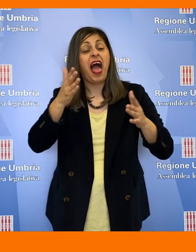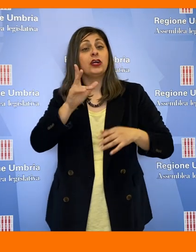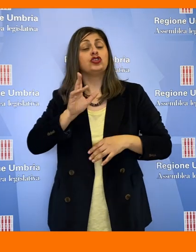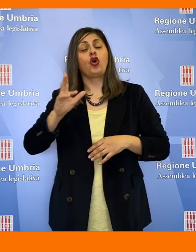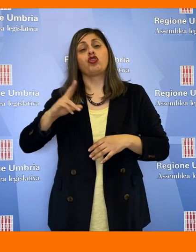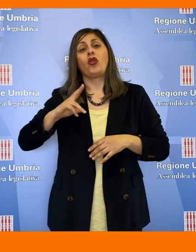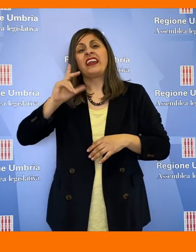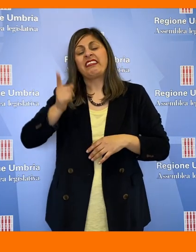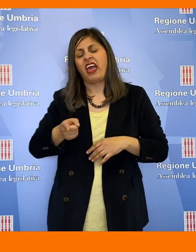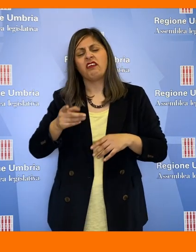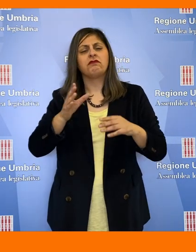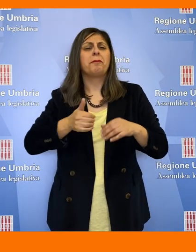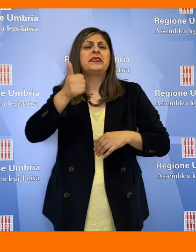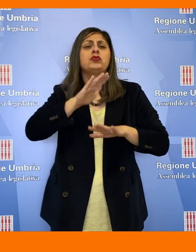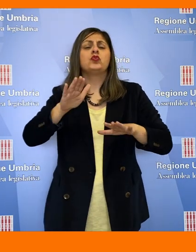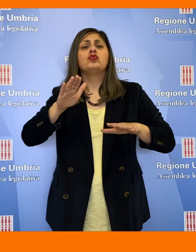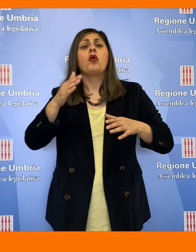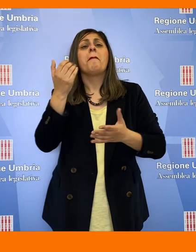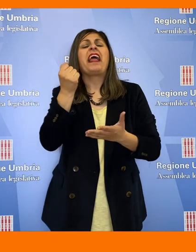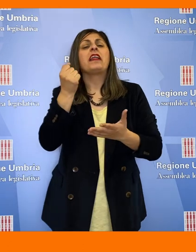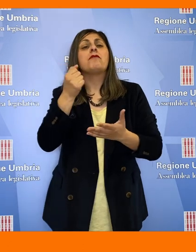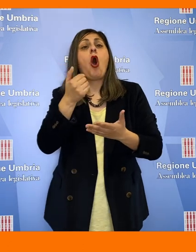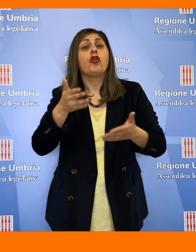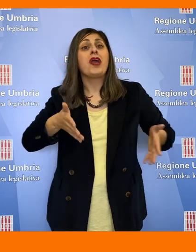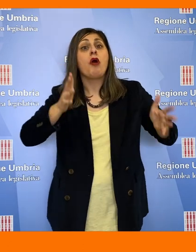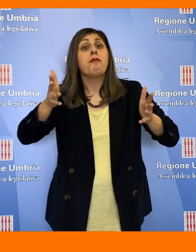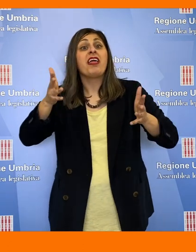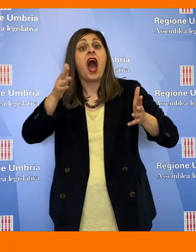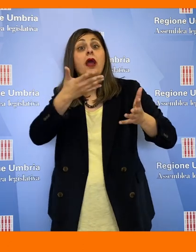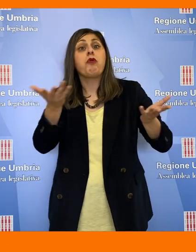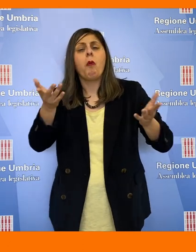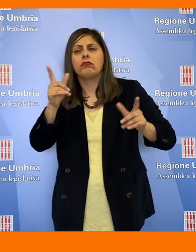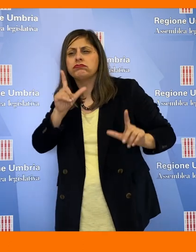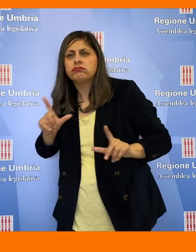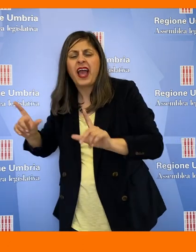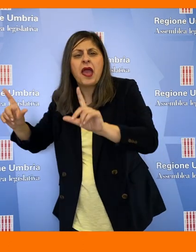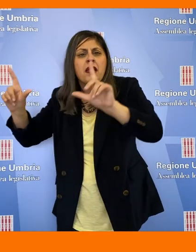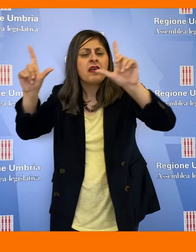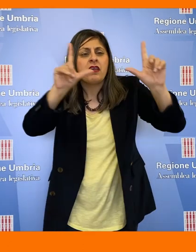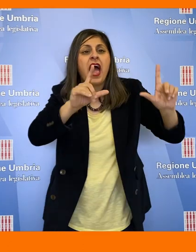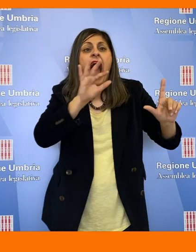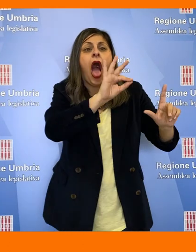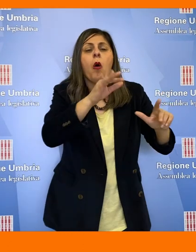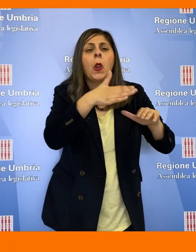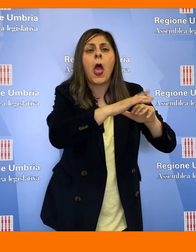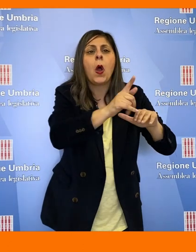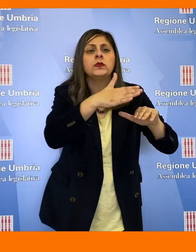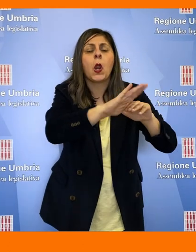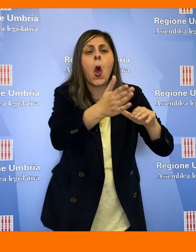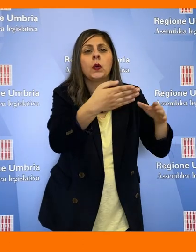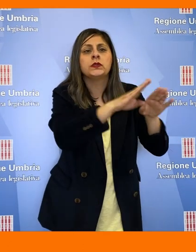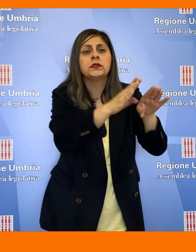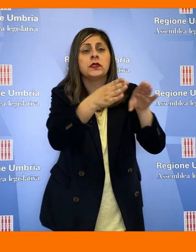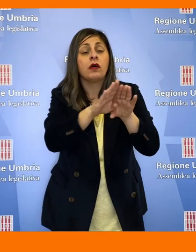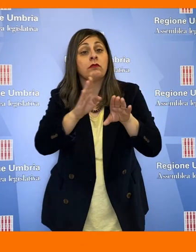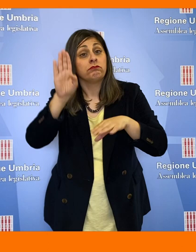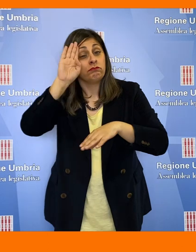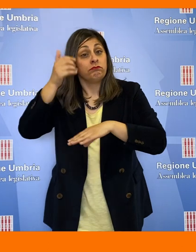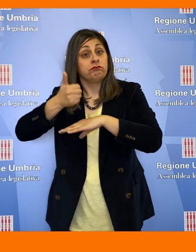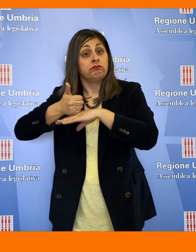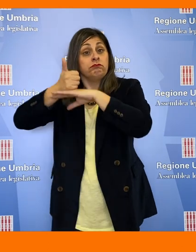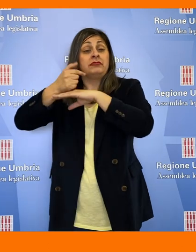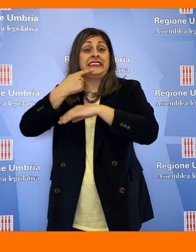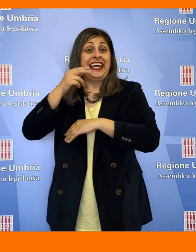Palazzo Donini di avviare una ricognizione del patrimonio pubblico immobiliare inutilizzato che è in capo alla Legione e anche alle sue